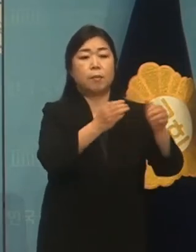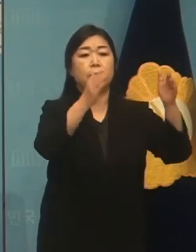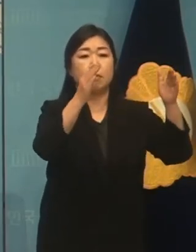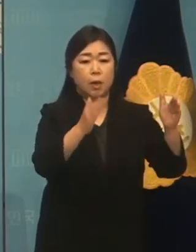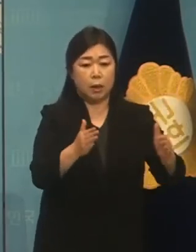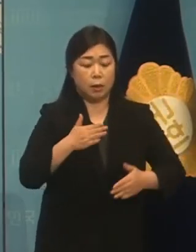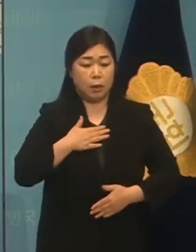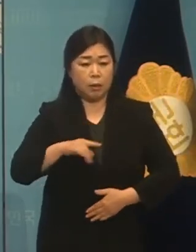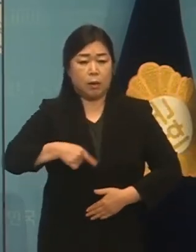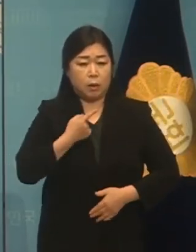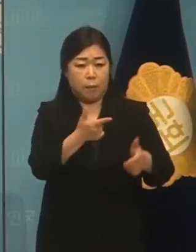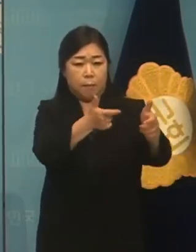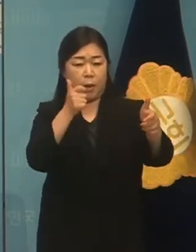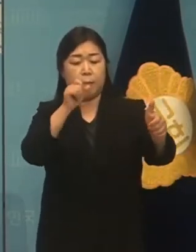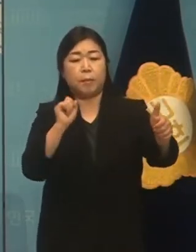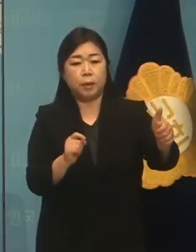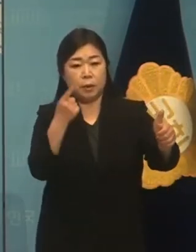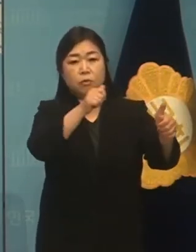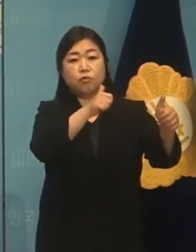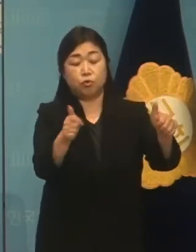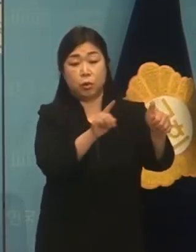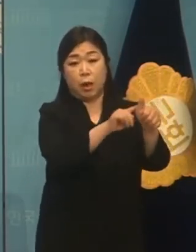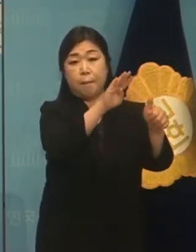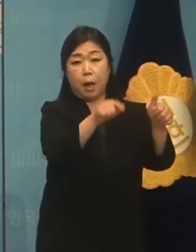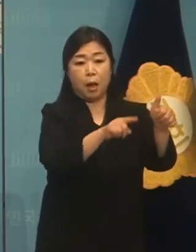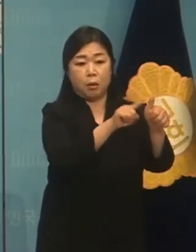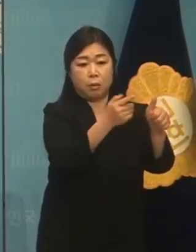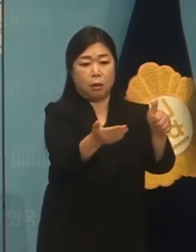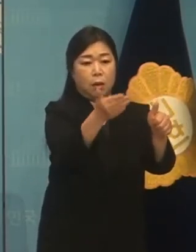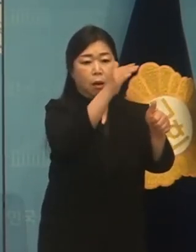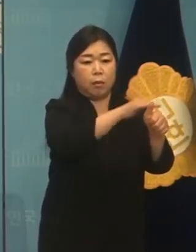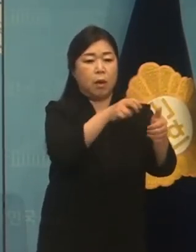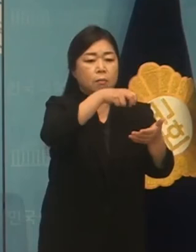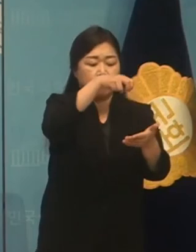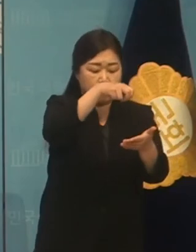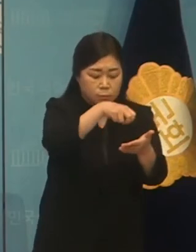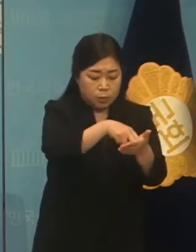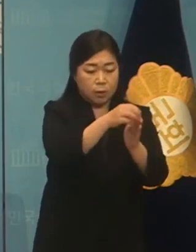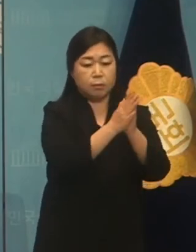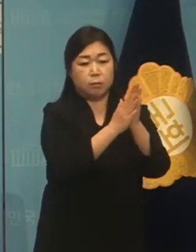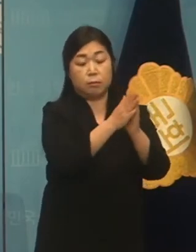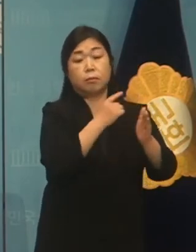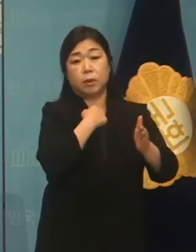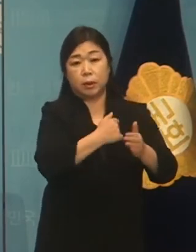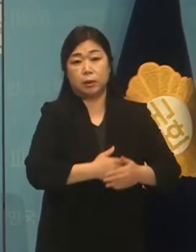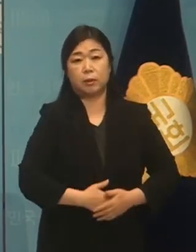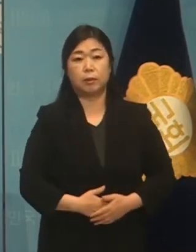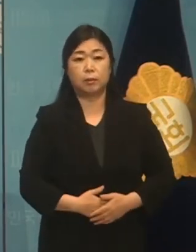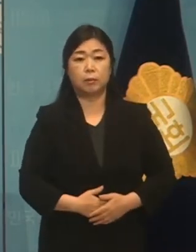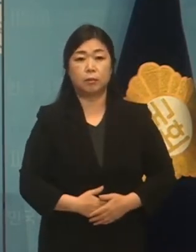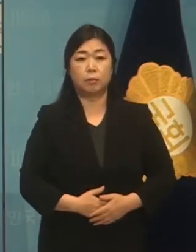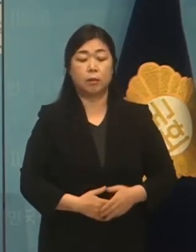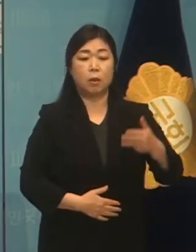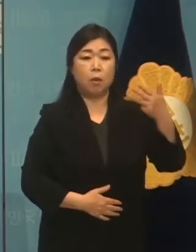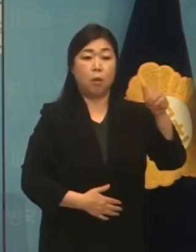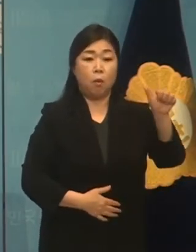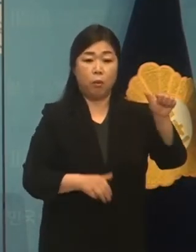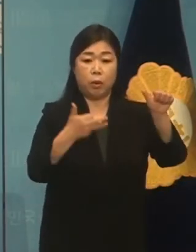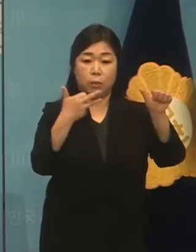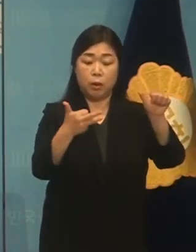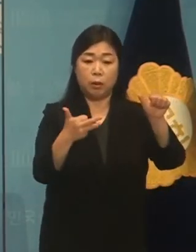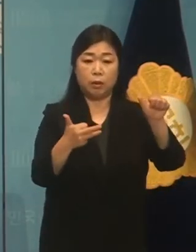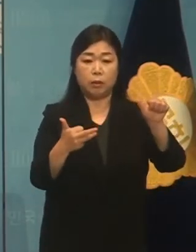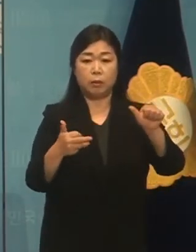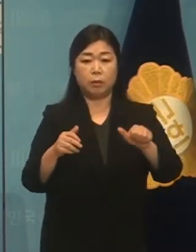자신의 성격으로 증진 박병원 씨의 묘사 앞에 무릎을 꿇고 참회를 했습니다. 5.18 대형군이